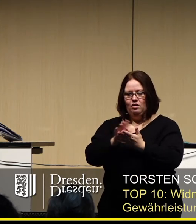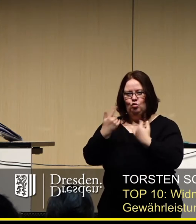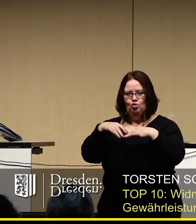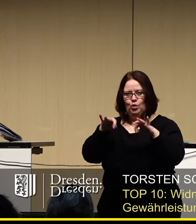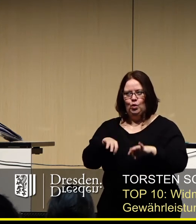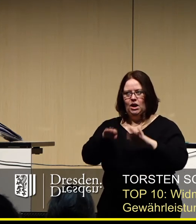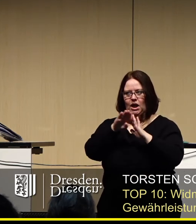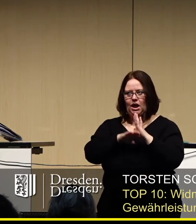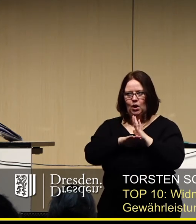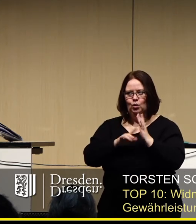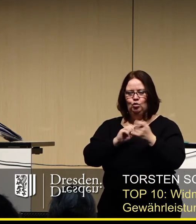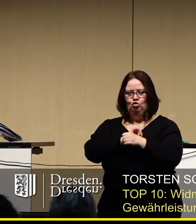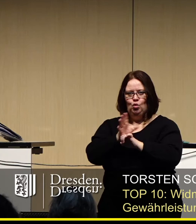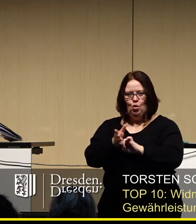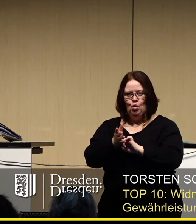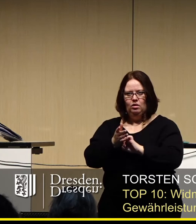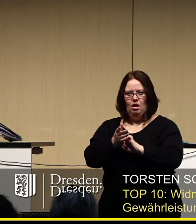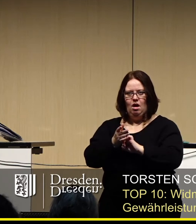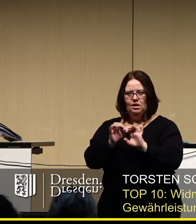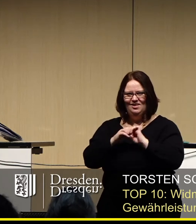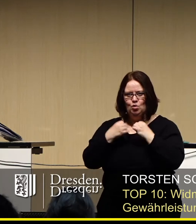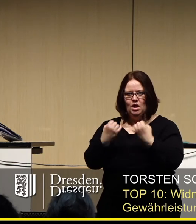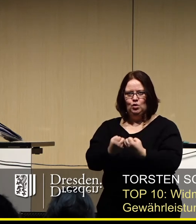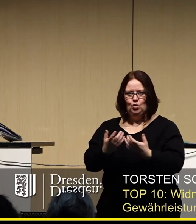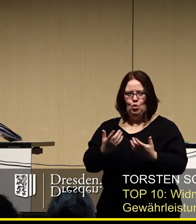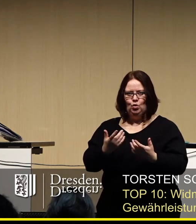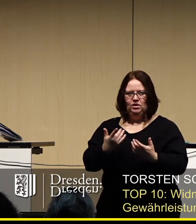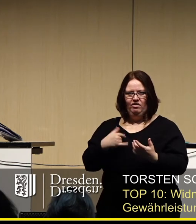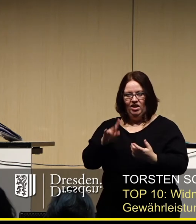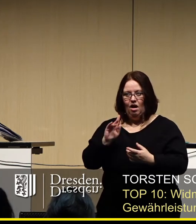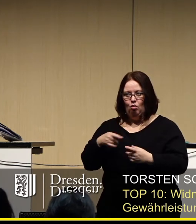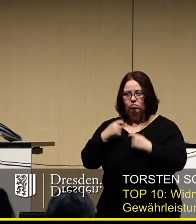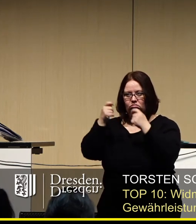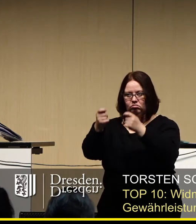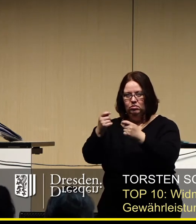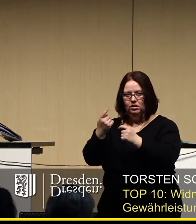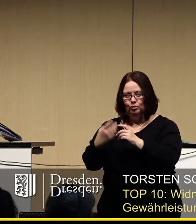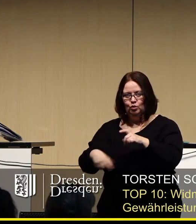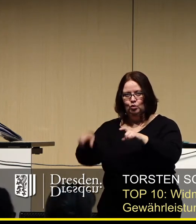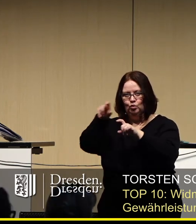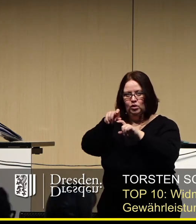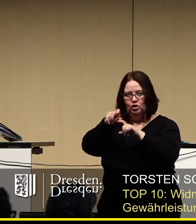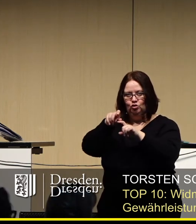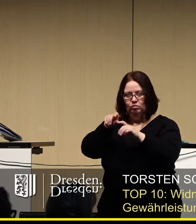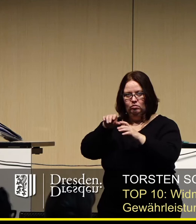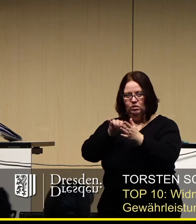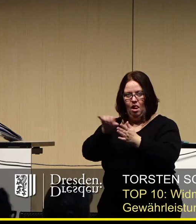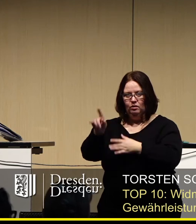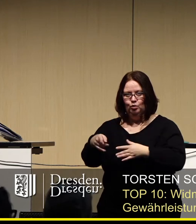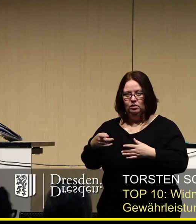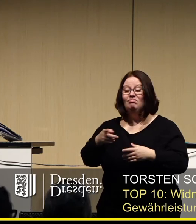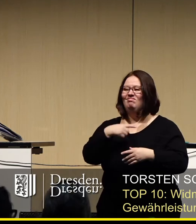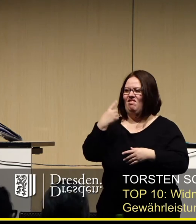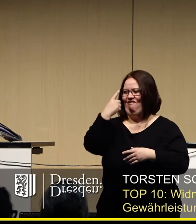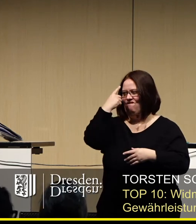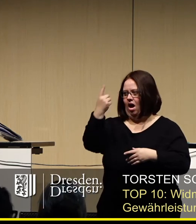Hygieneauflagen, dann durch die Corona-Situation ihnen auferlegt wird, auch die sozusagen zusätzlich mittragen. Wir wissen,